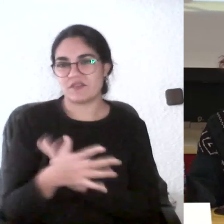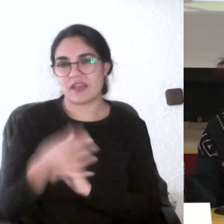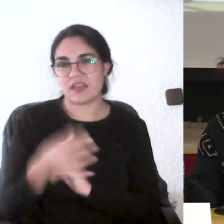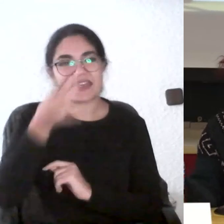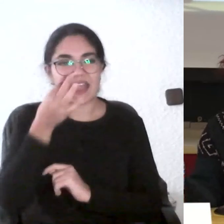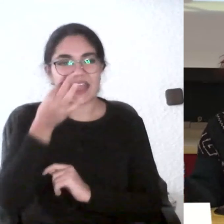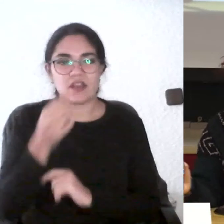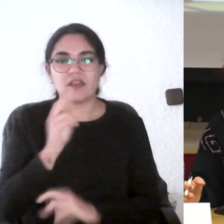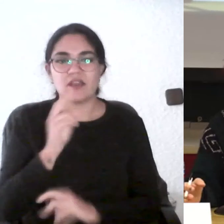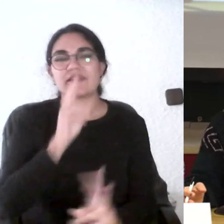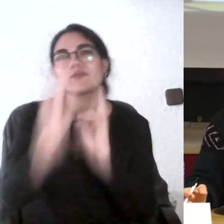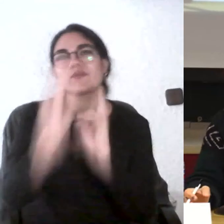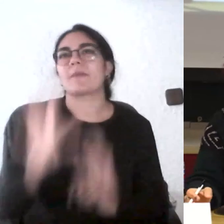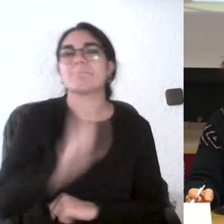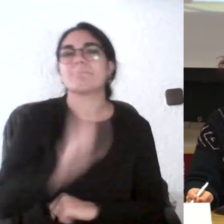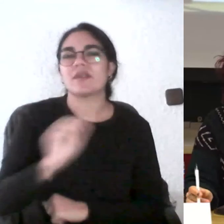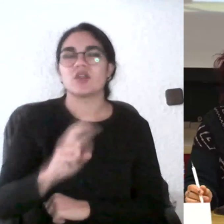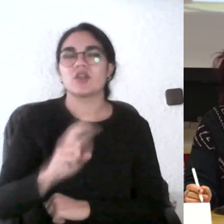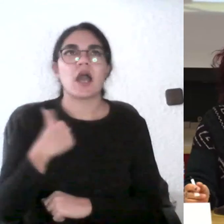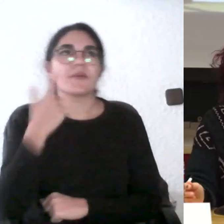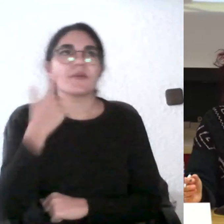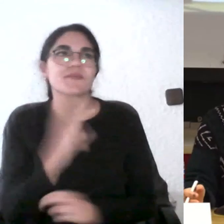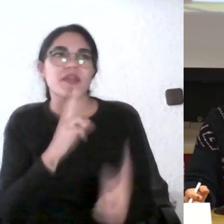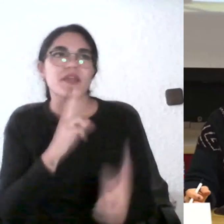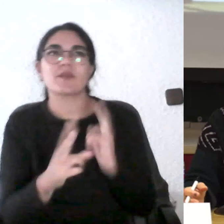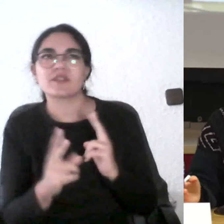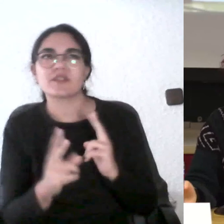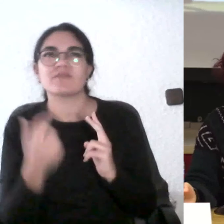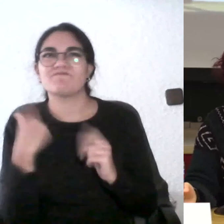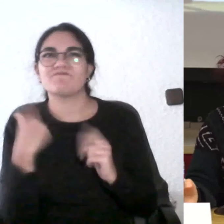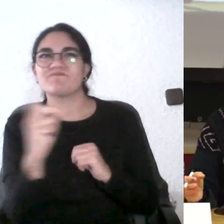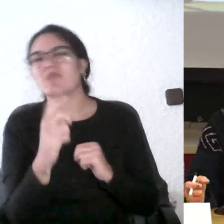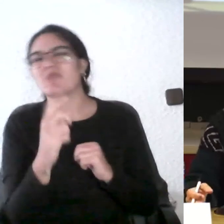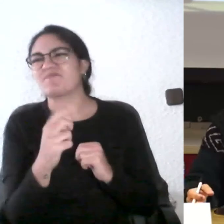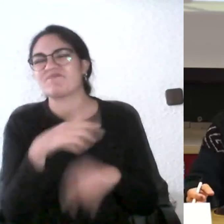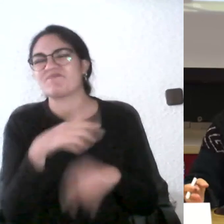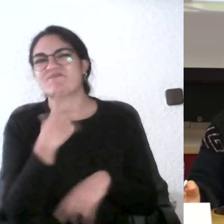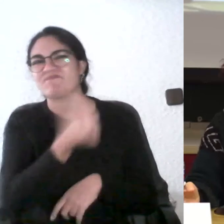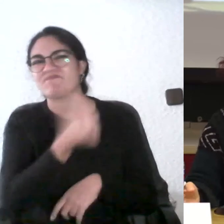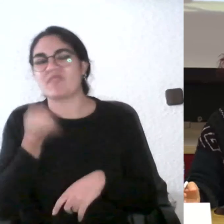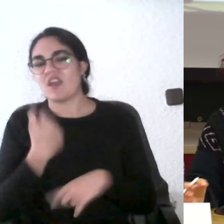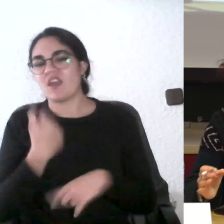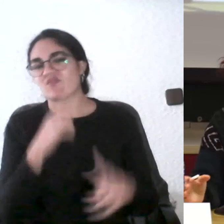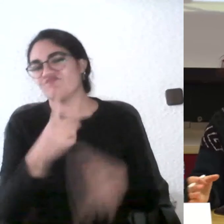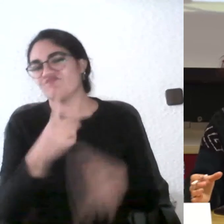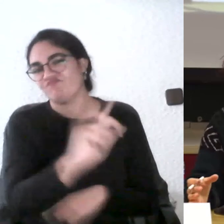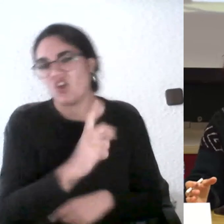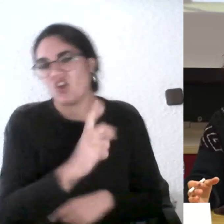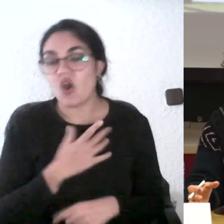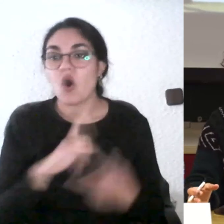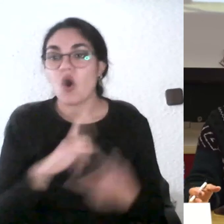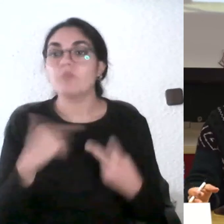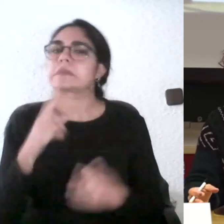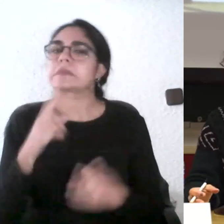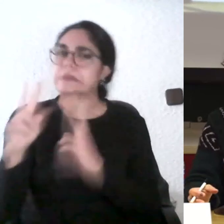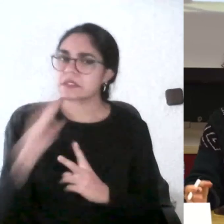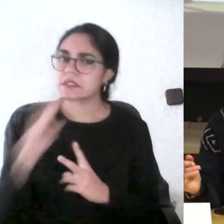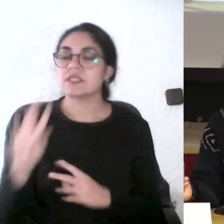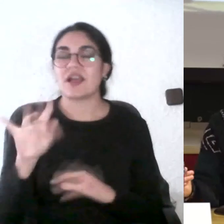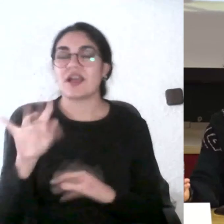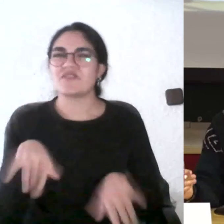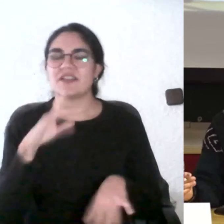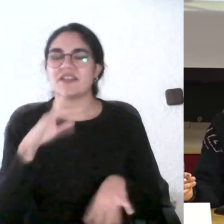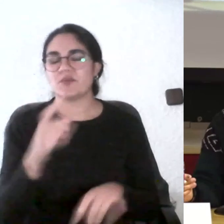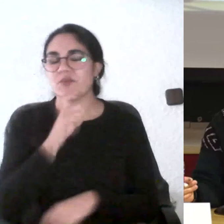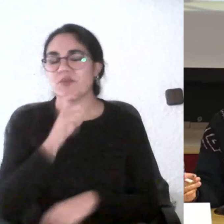entre que contesten o que no contesten y que se puedan analizar y no y que se puedan servir para lo que sirven entonces ese equilibrio es complicado pero